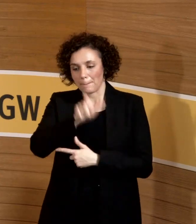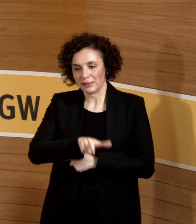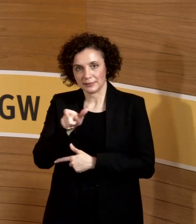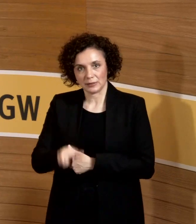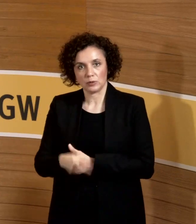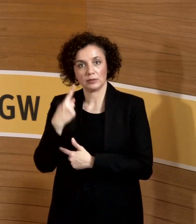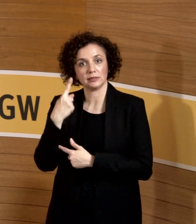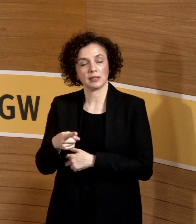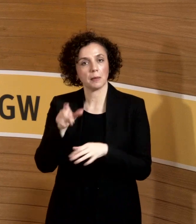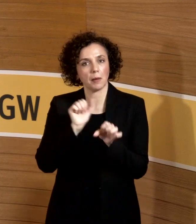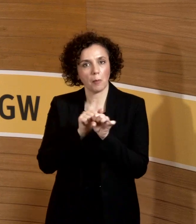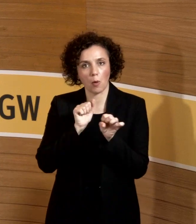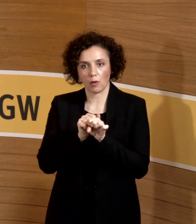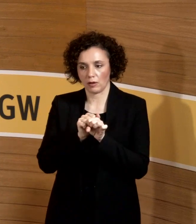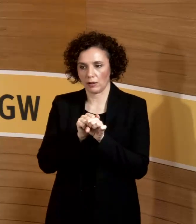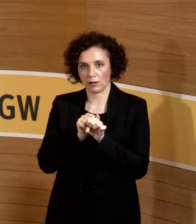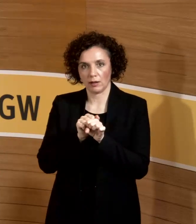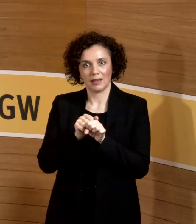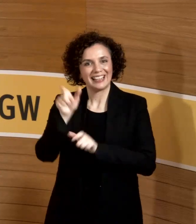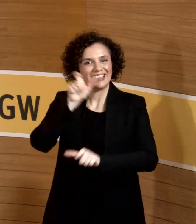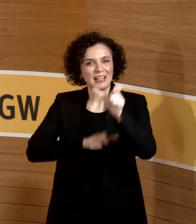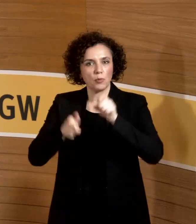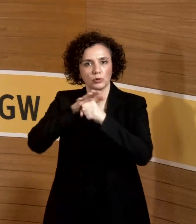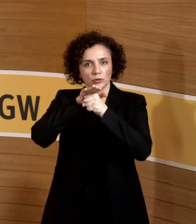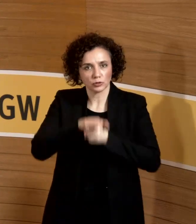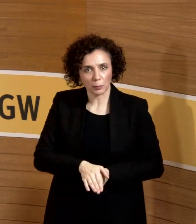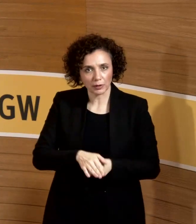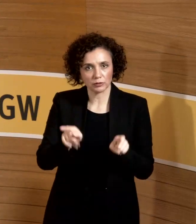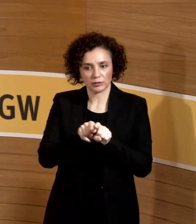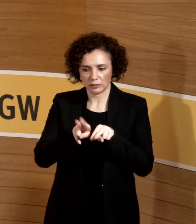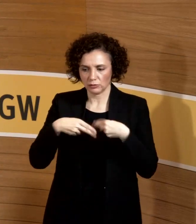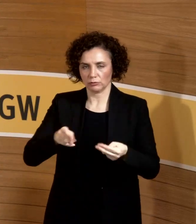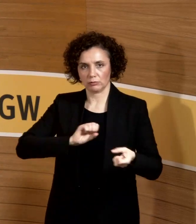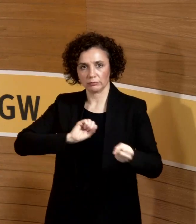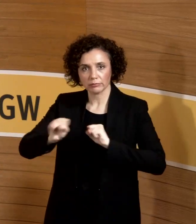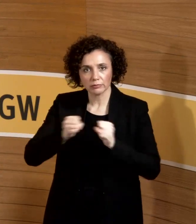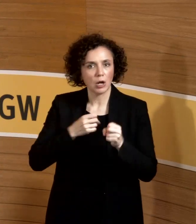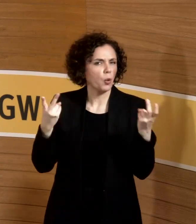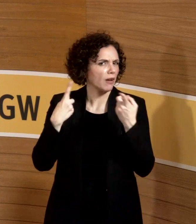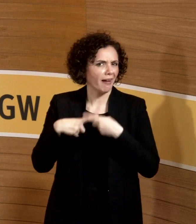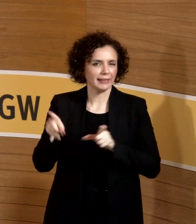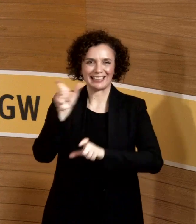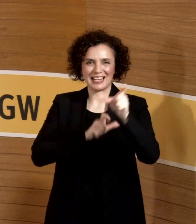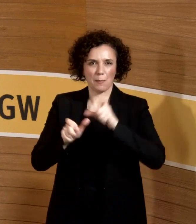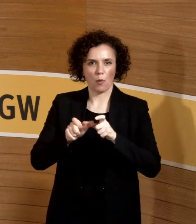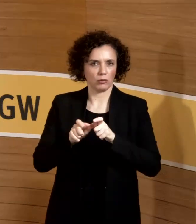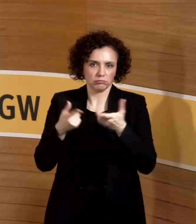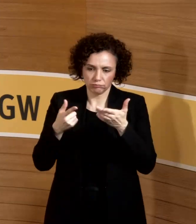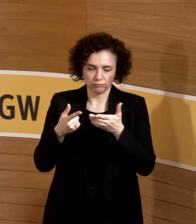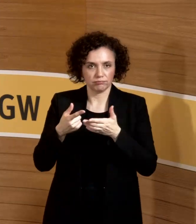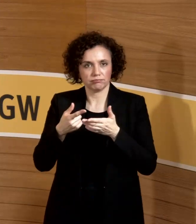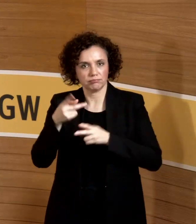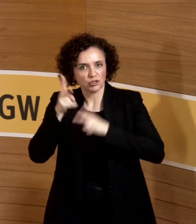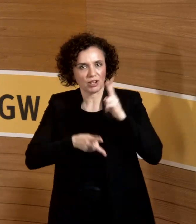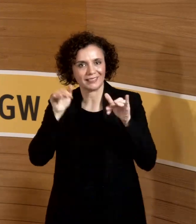reaktivieren unter Immunsuppressionen oder anderen Immundefekten, dadurch auch wieder relevant Virus